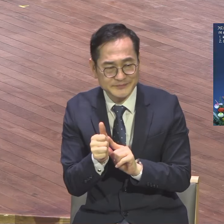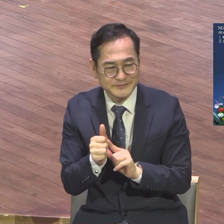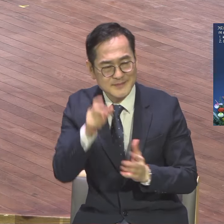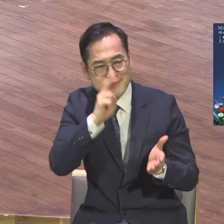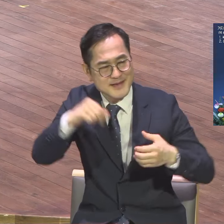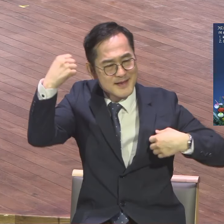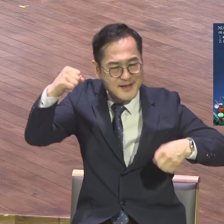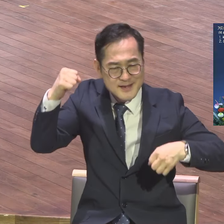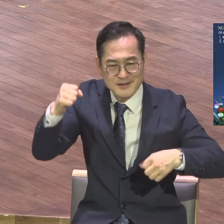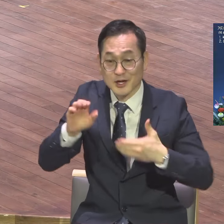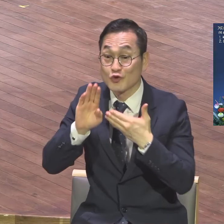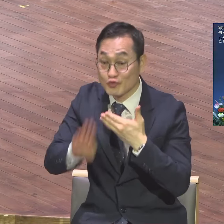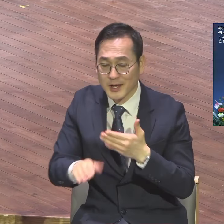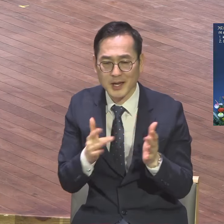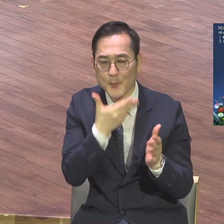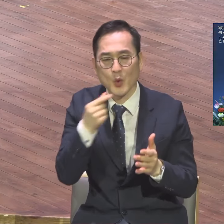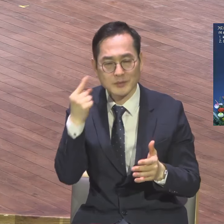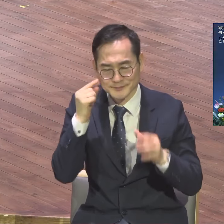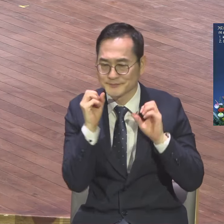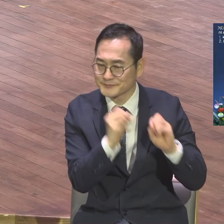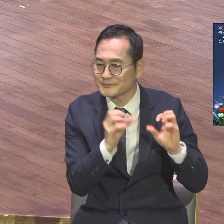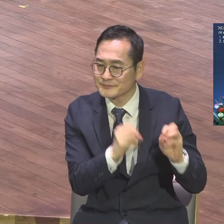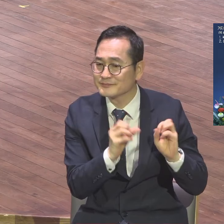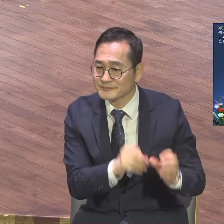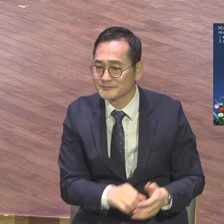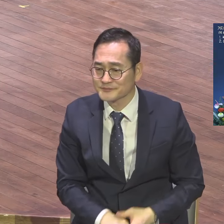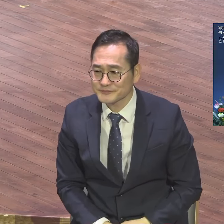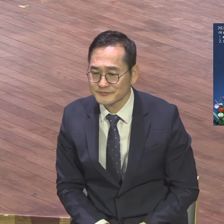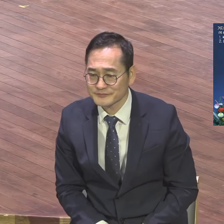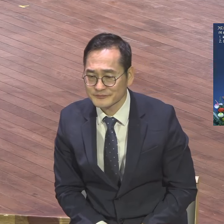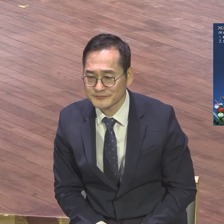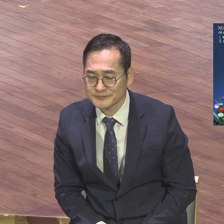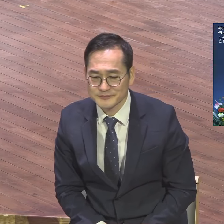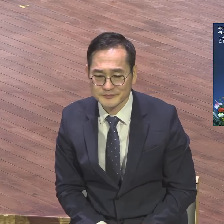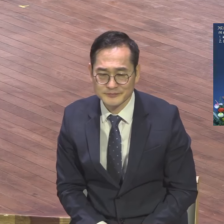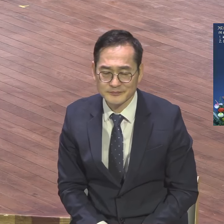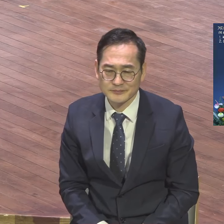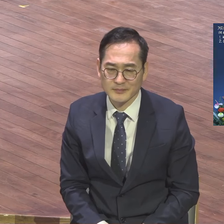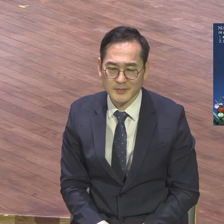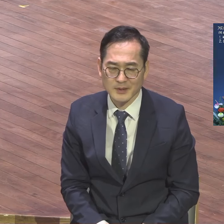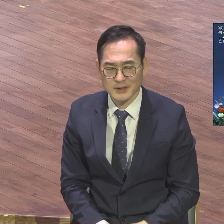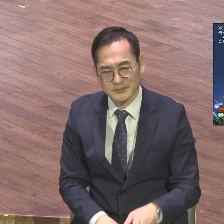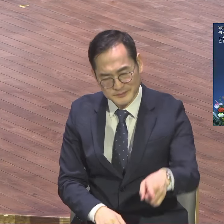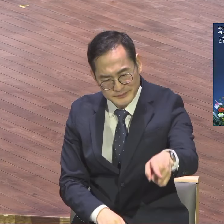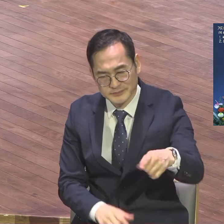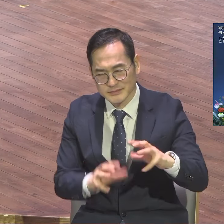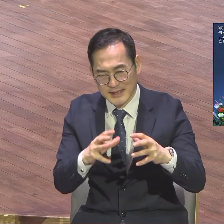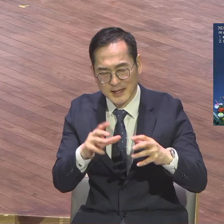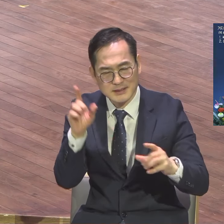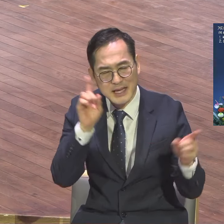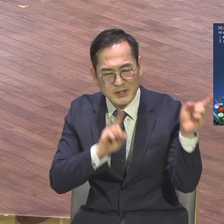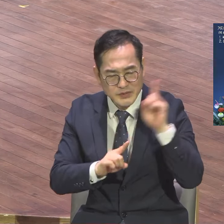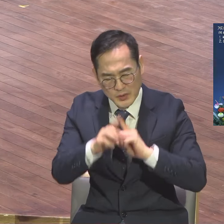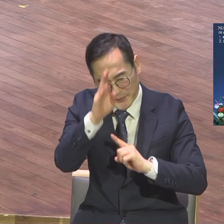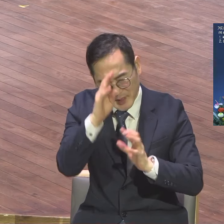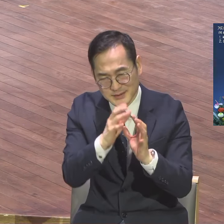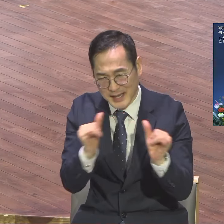영적으로 정신적으로 육신적으로 상처받고 병든 많은 영혼들이 누구나 와서 치유하고 해먹다는